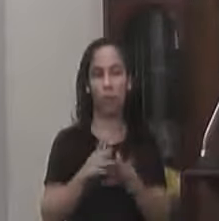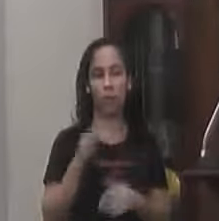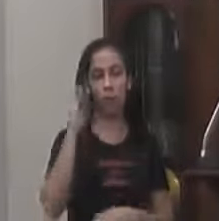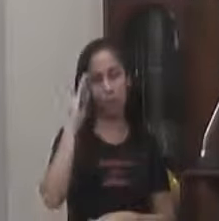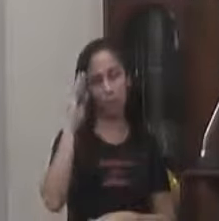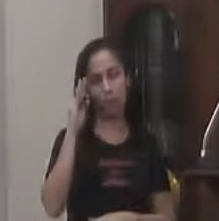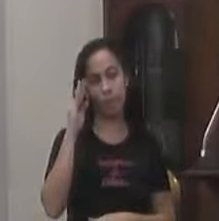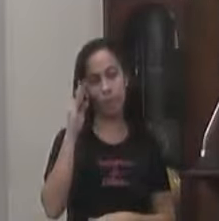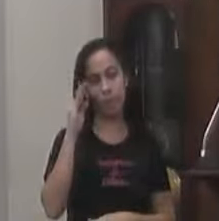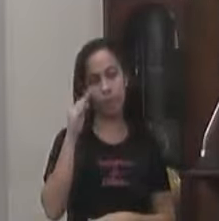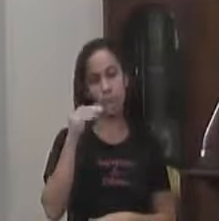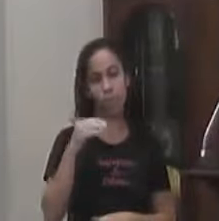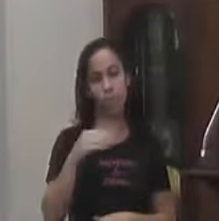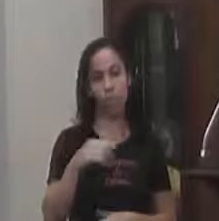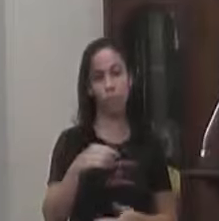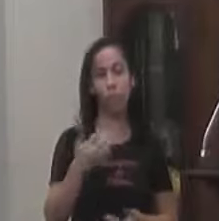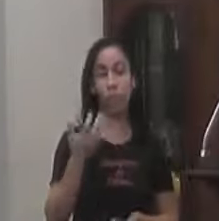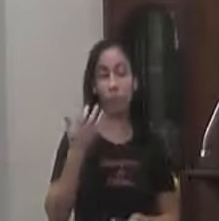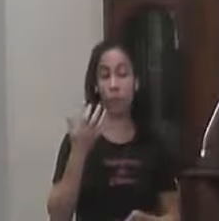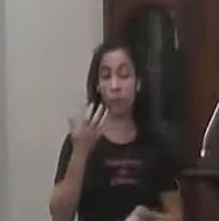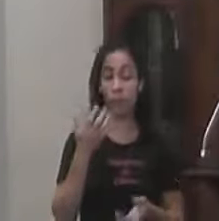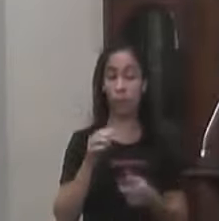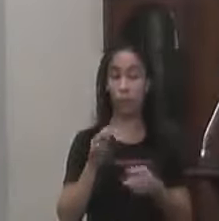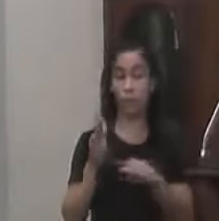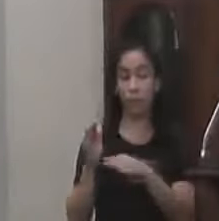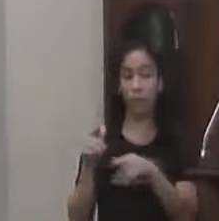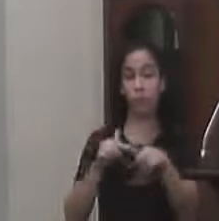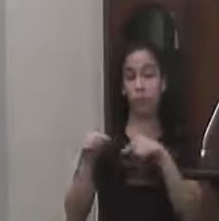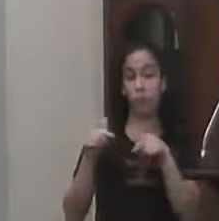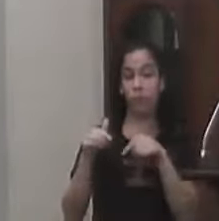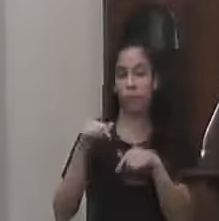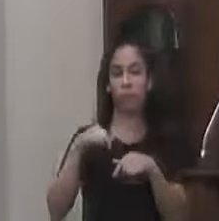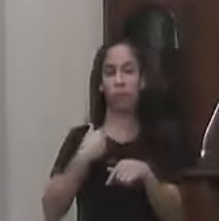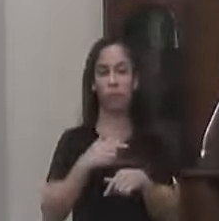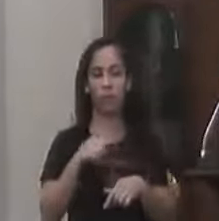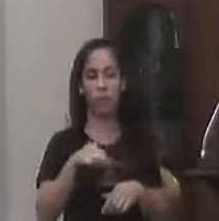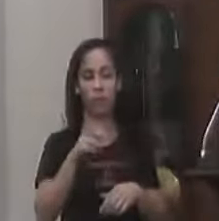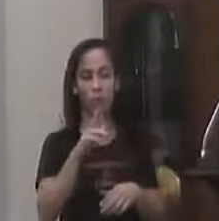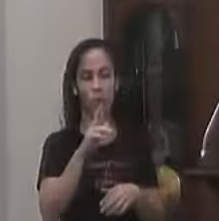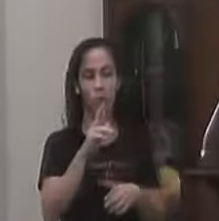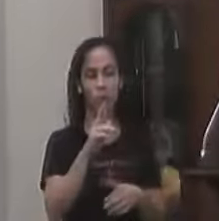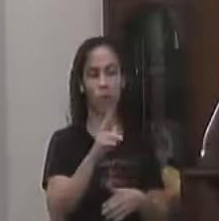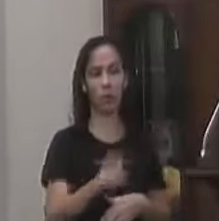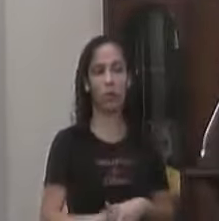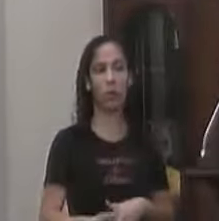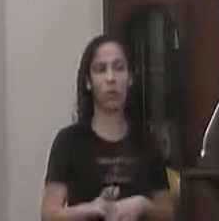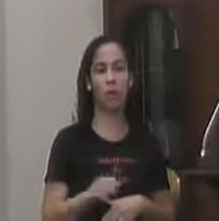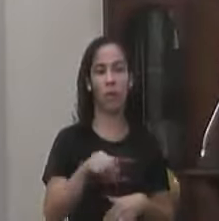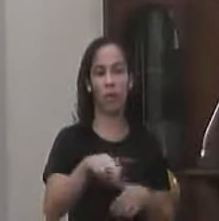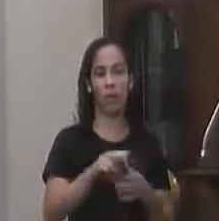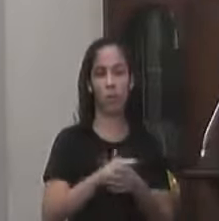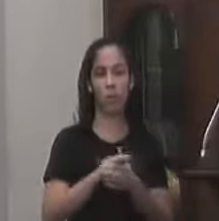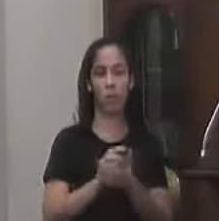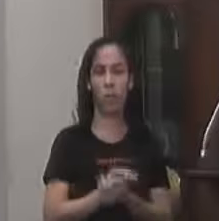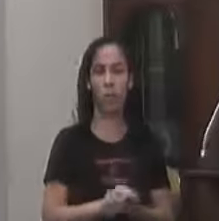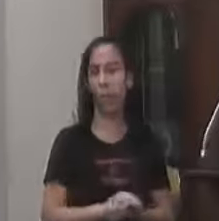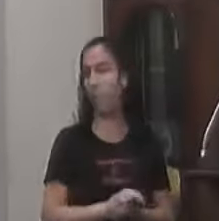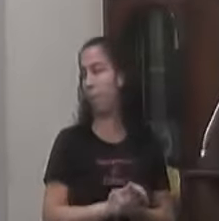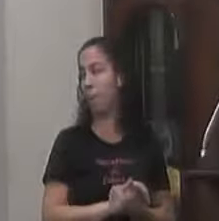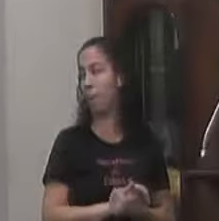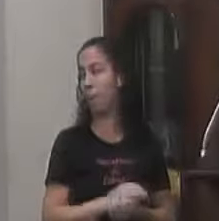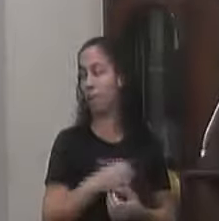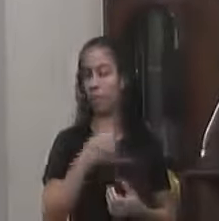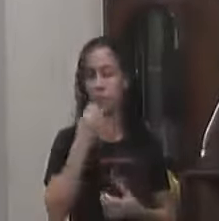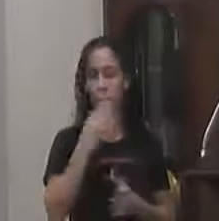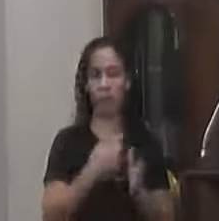É inclinado A trabalhar Por nossa região Trabalhar Por Valença Com